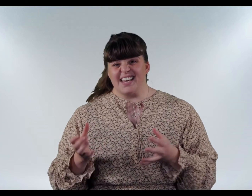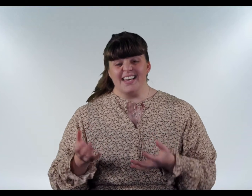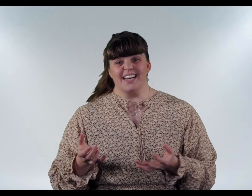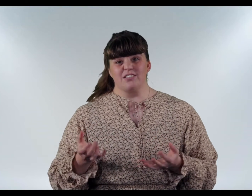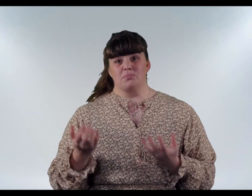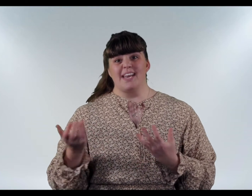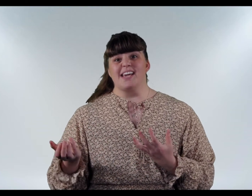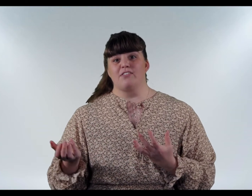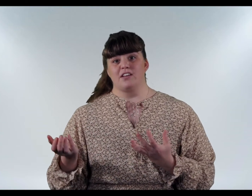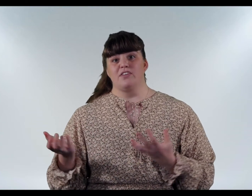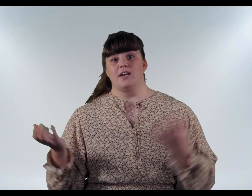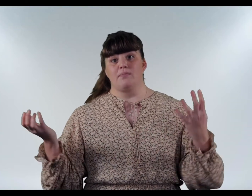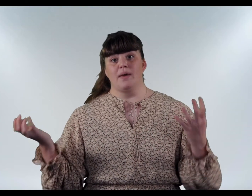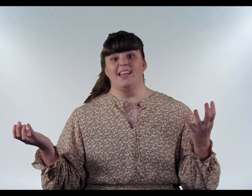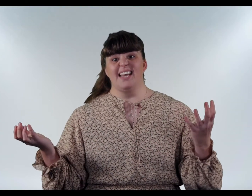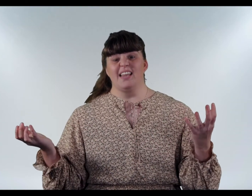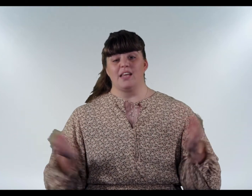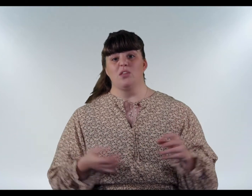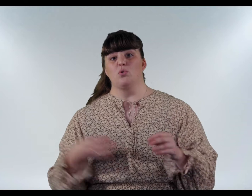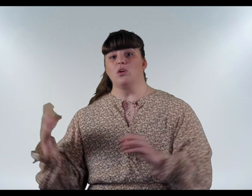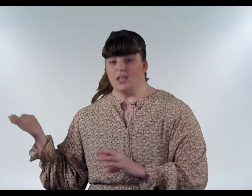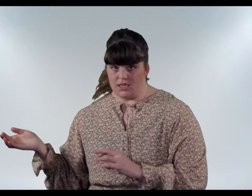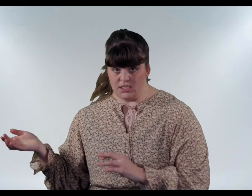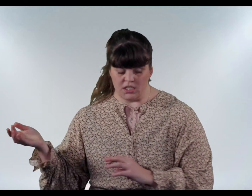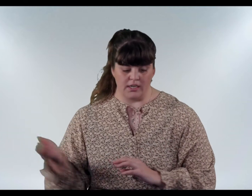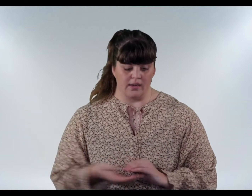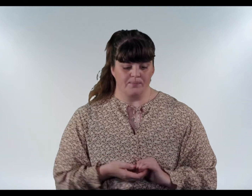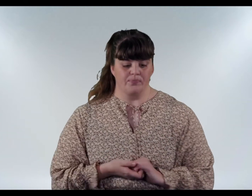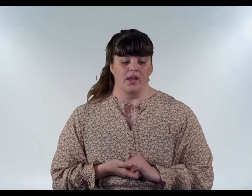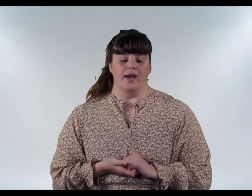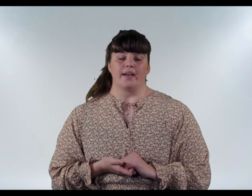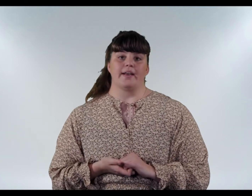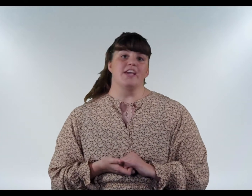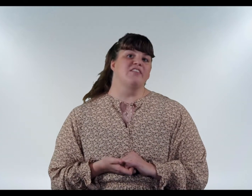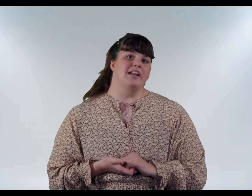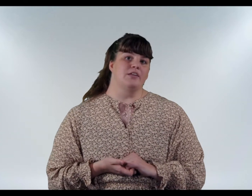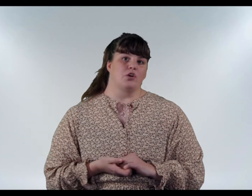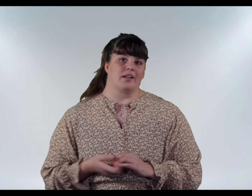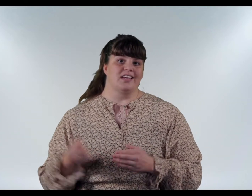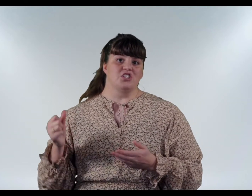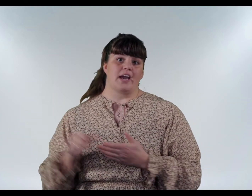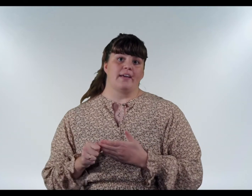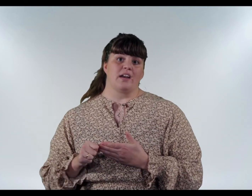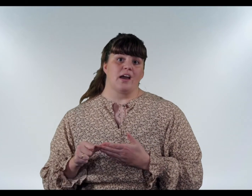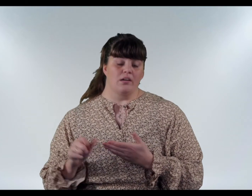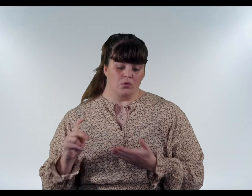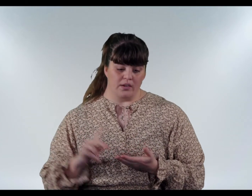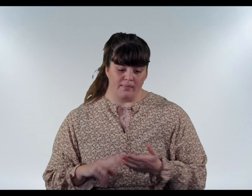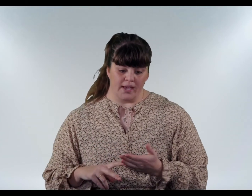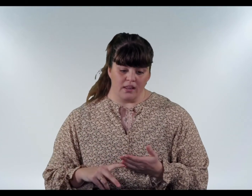gera eitthvað sem er neikvætt fyrir bæði leiðið og aðra einnstæklinga. Neikvæði leiðtóara, þeir særa og þeir meiða,